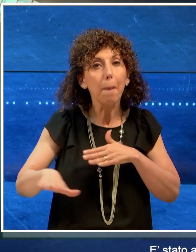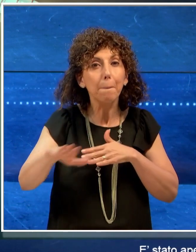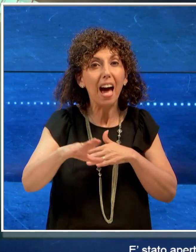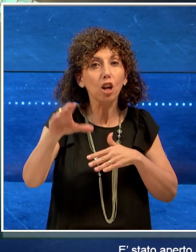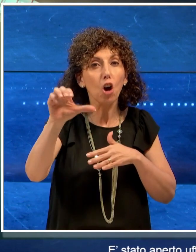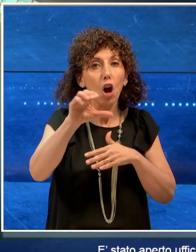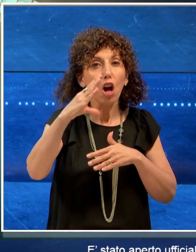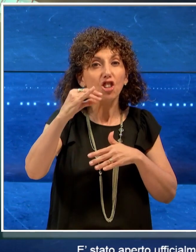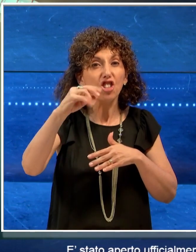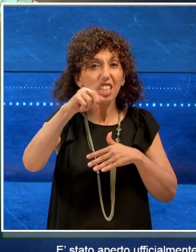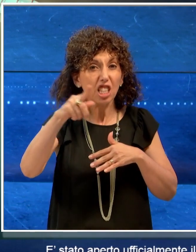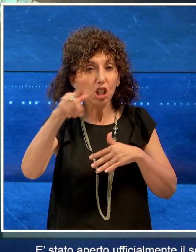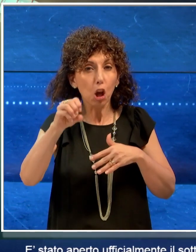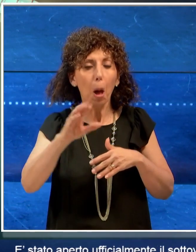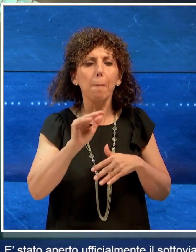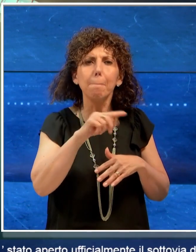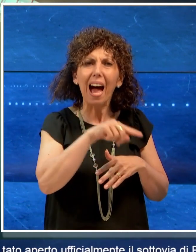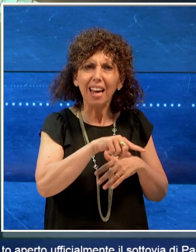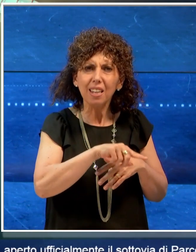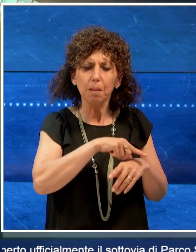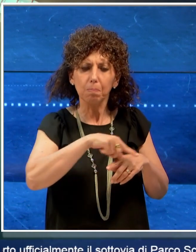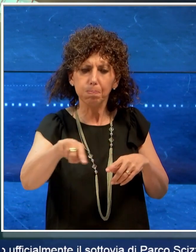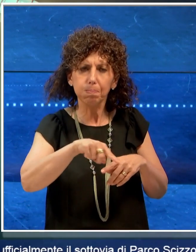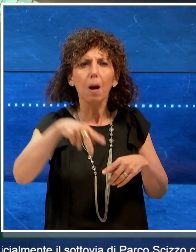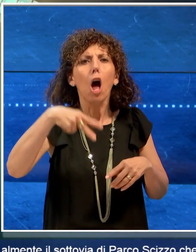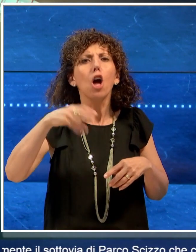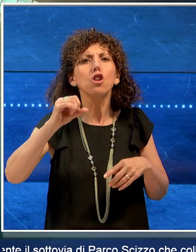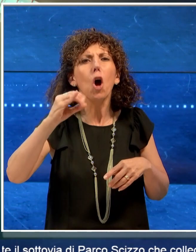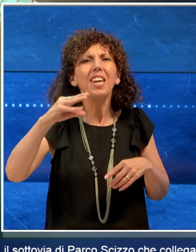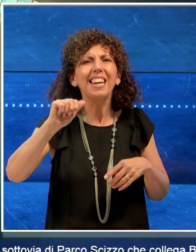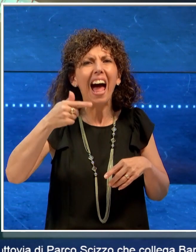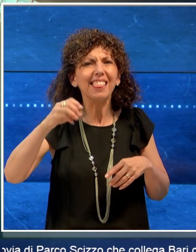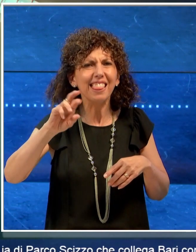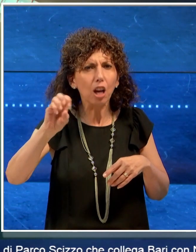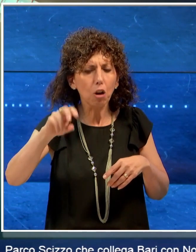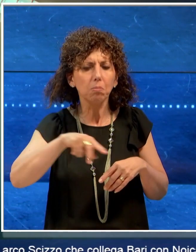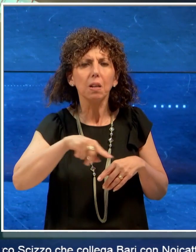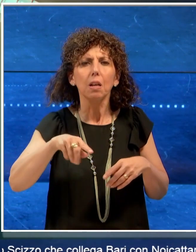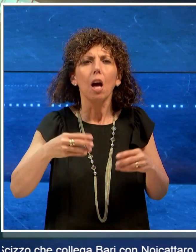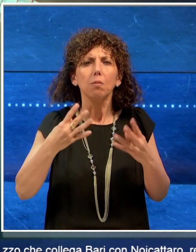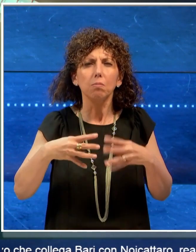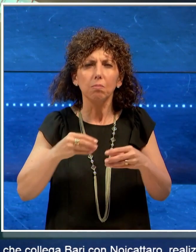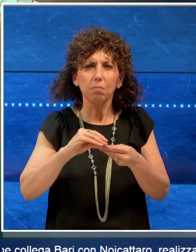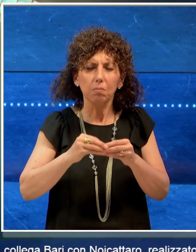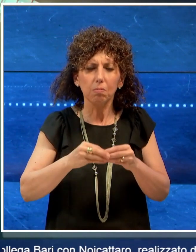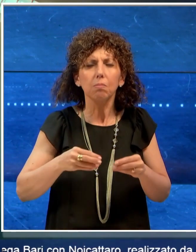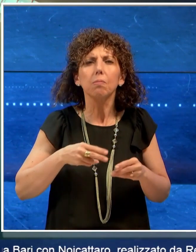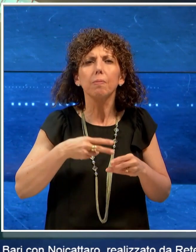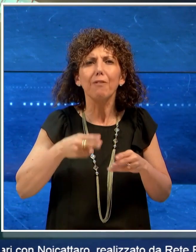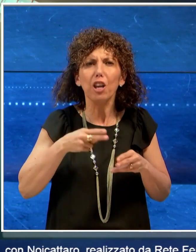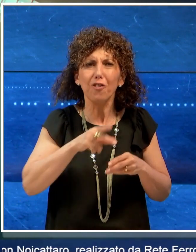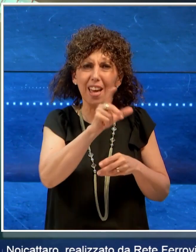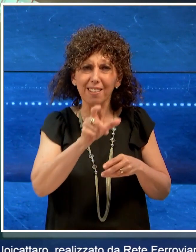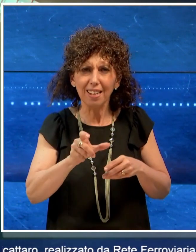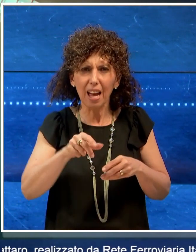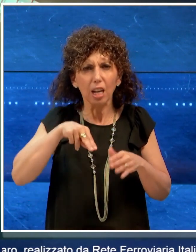che collega Bari con Noi Cattaro, realizzato dalla rete ferroviaria italiana. Il sottovia,